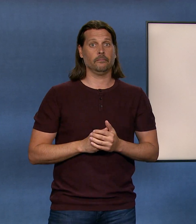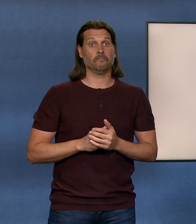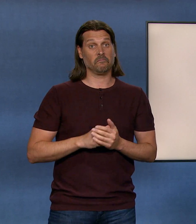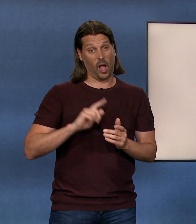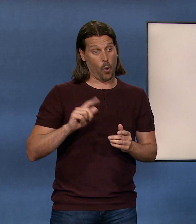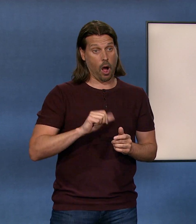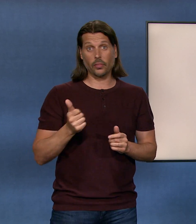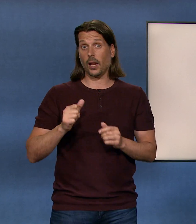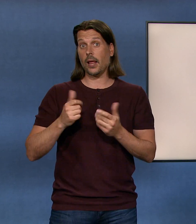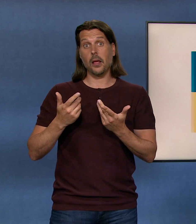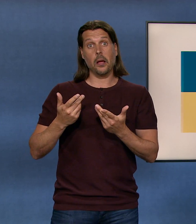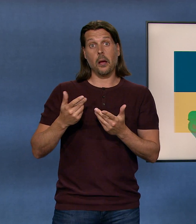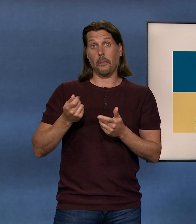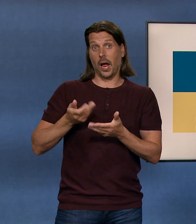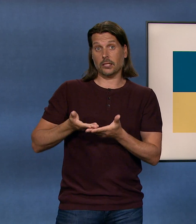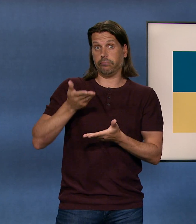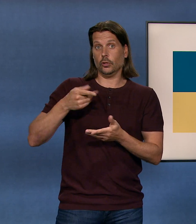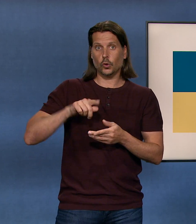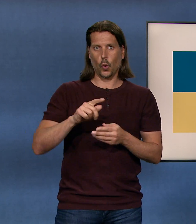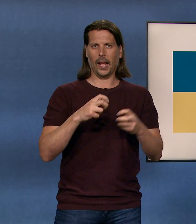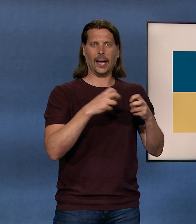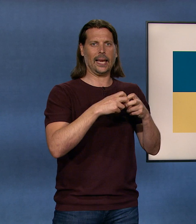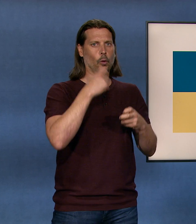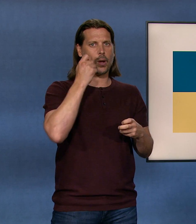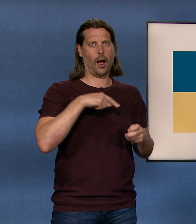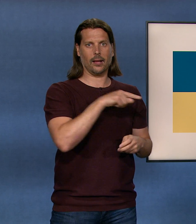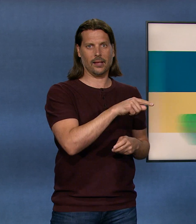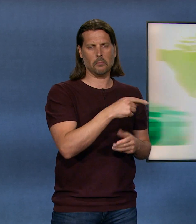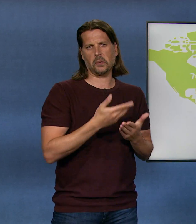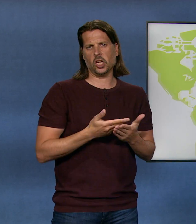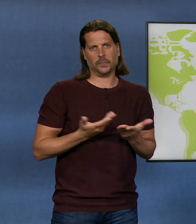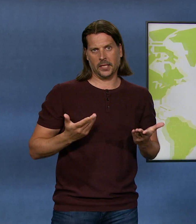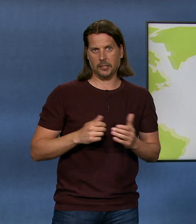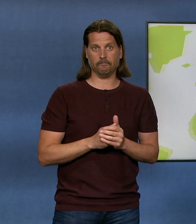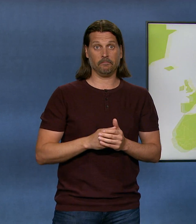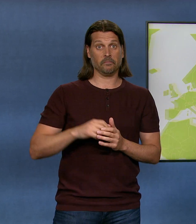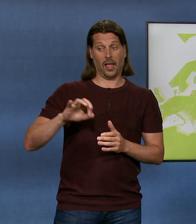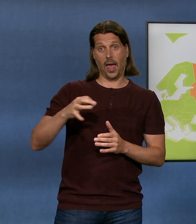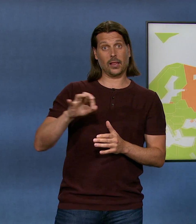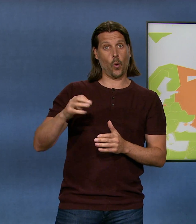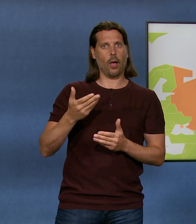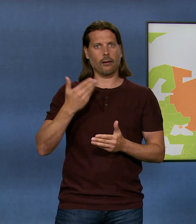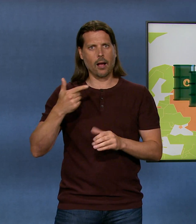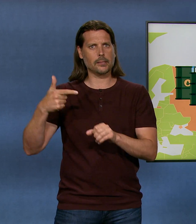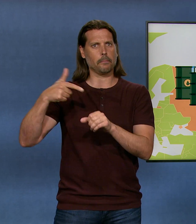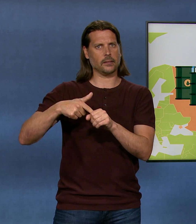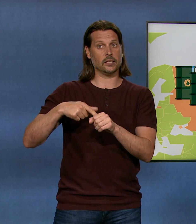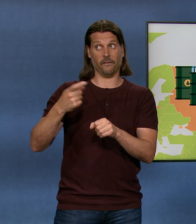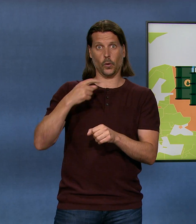haben aber auch mit dem Krieg in der Ukraine zu tun. Aus Russland kommen beispielsweise Erdöl, Gas